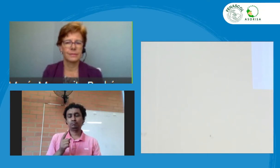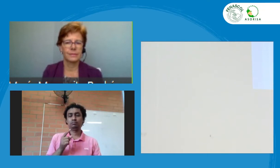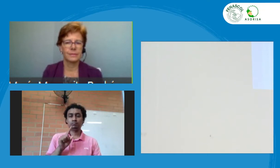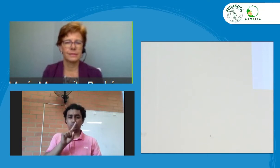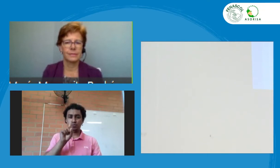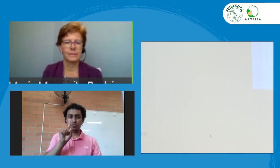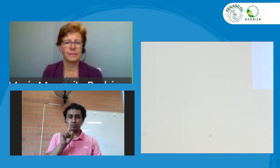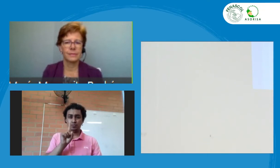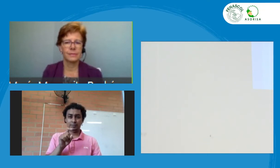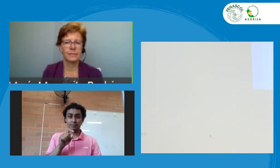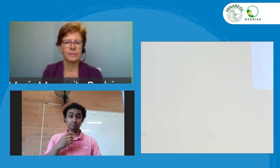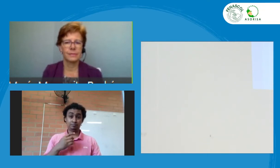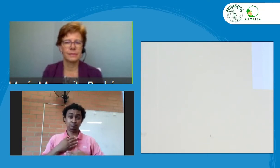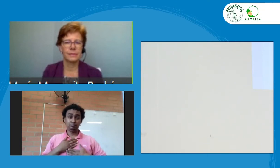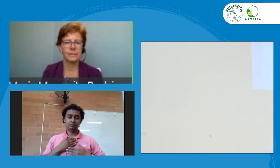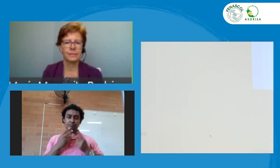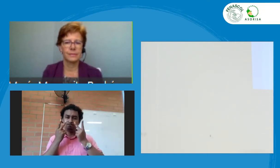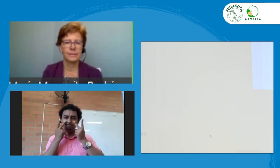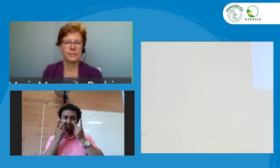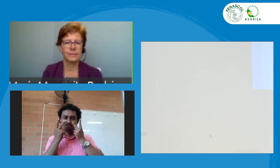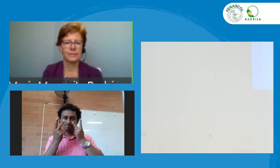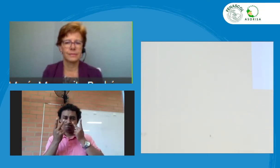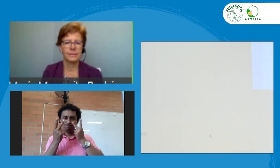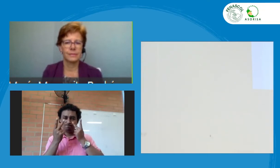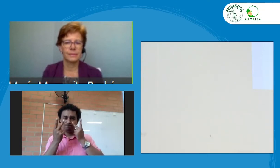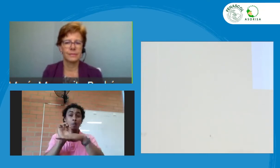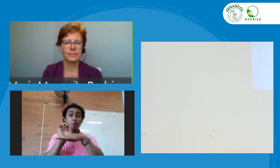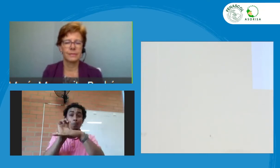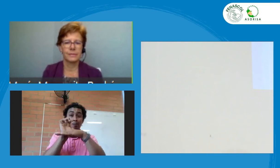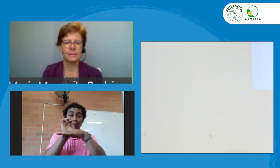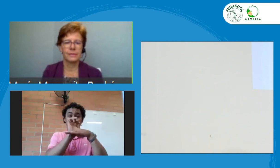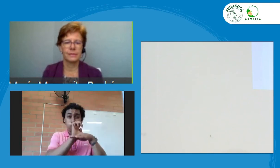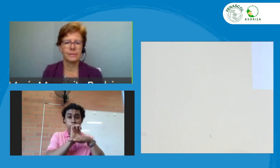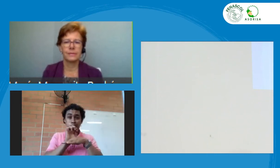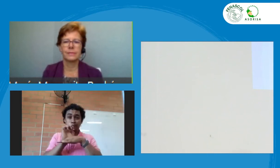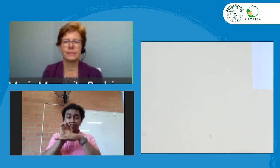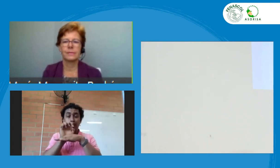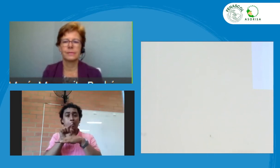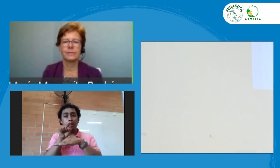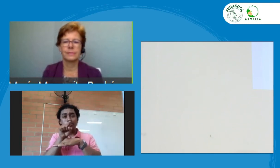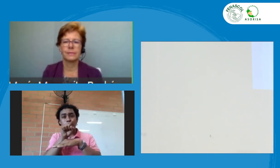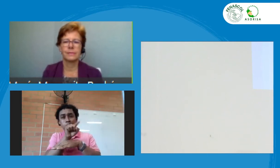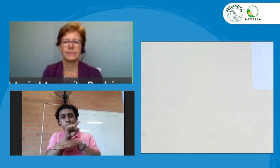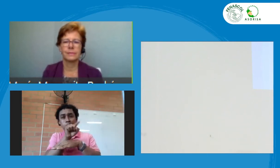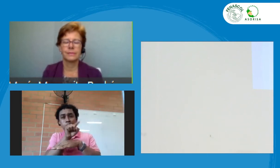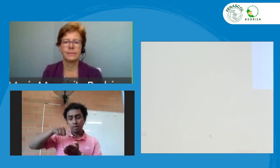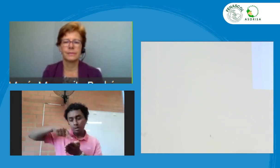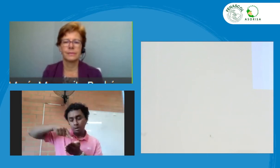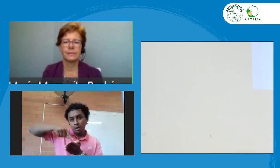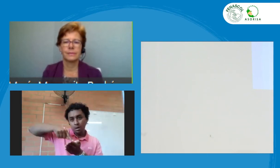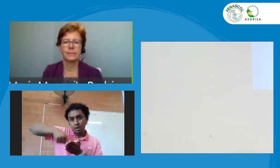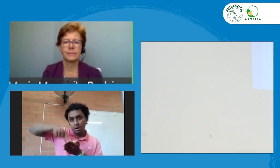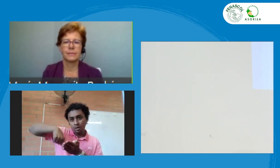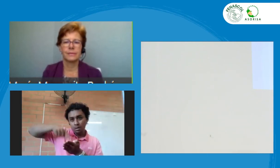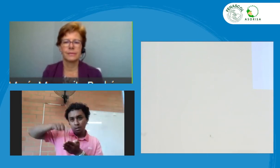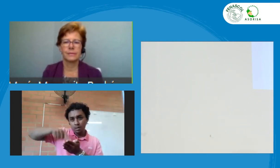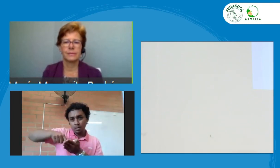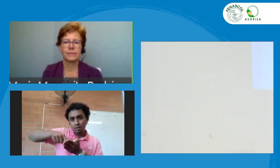interpretación. Mi pregunta es una pregunta muy corta y tiene que ver justamente con la situación que estoy viendo que